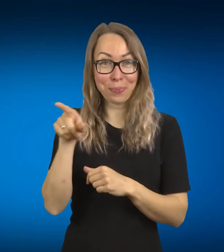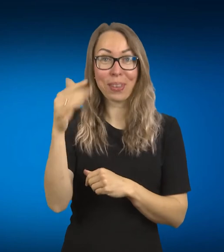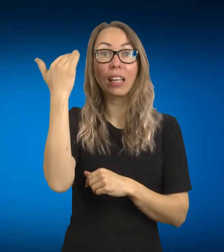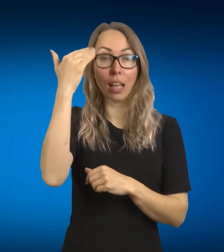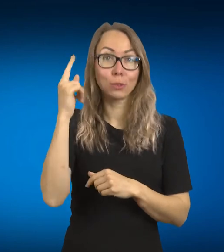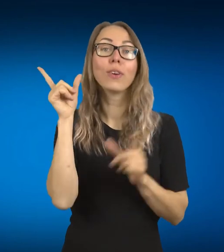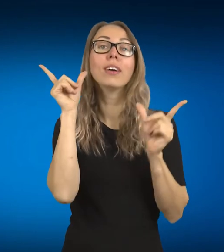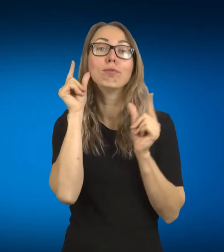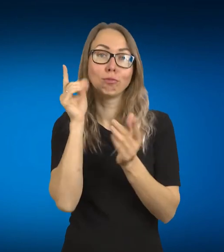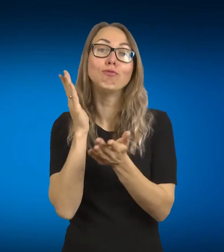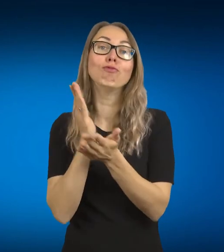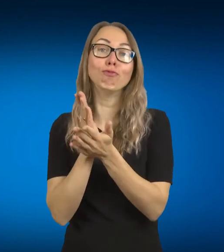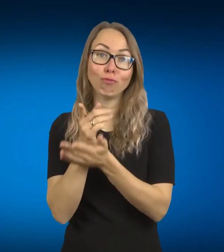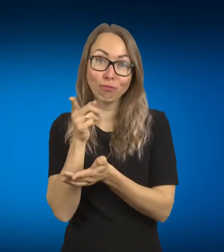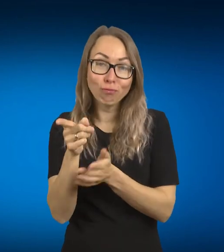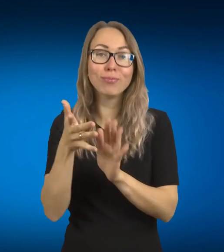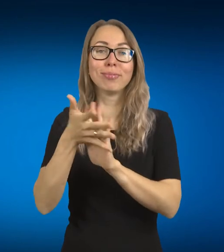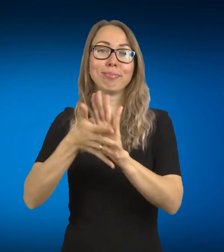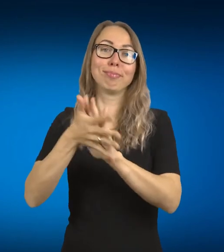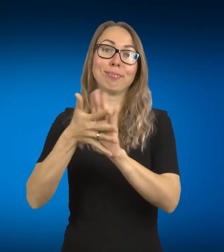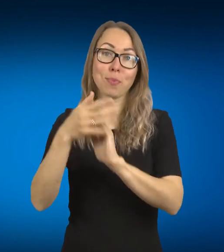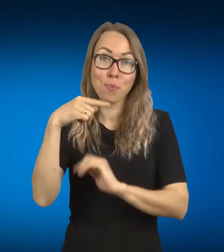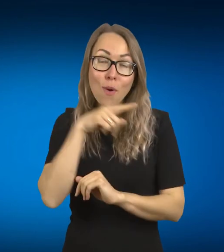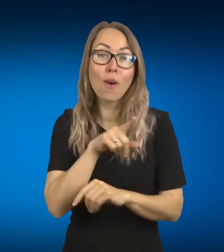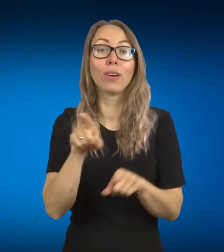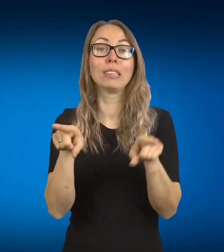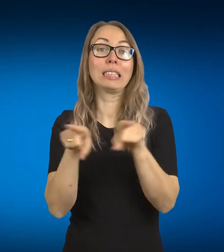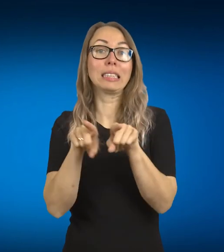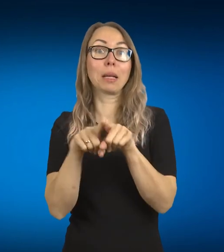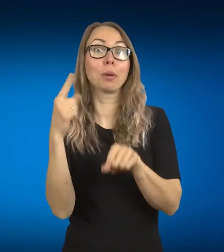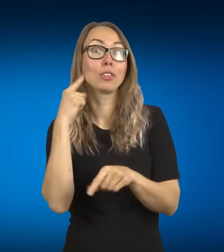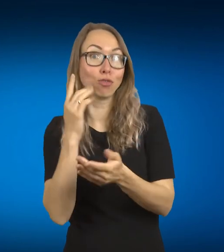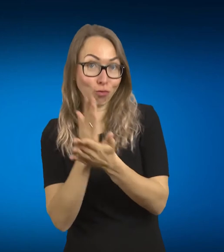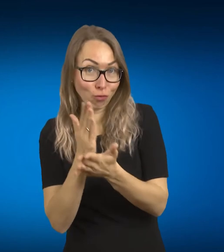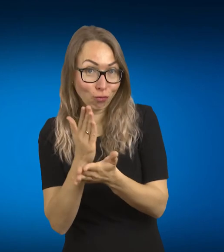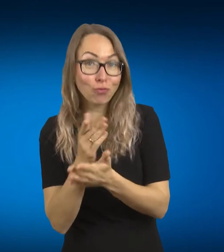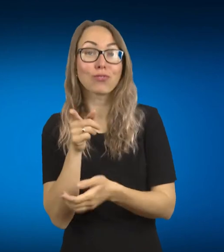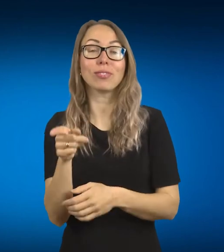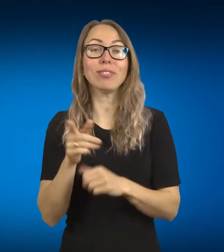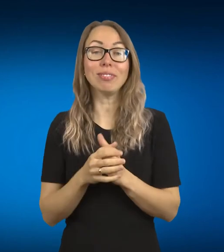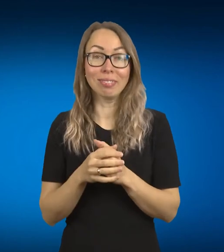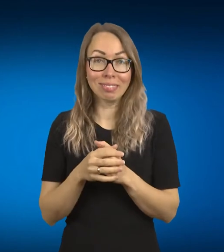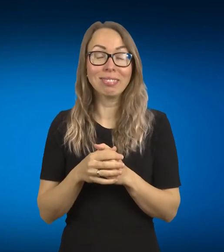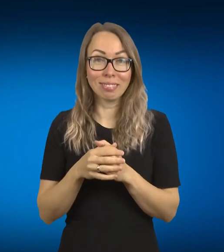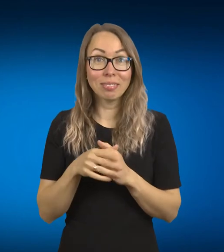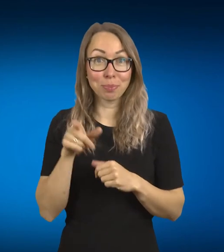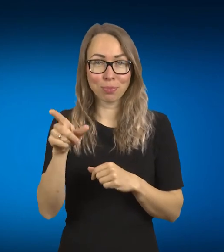gestų kalba daugiausiai komunikuojantis, bet šiek tiek ir girdintis. Tai jis irgi dažnai pasijokdavo, nes sako, nu,